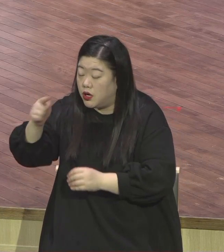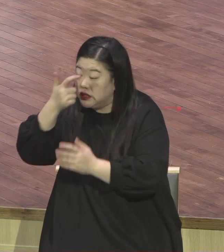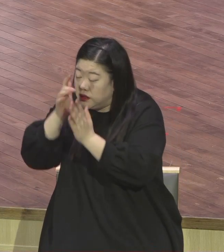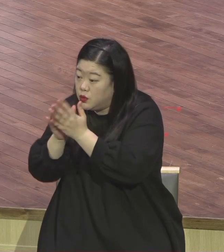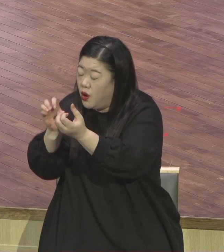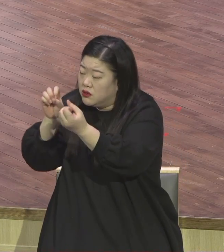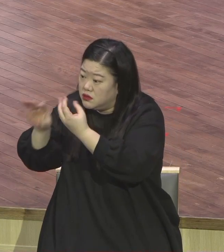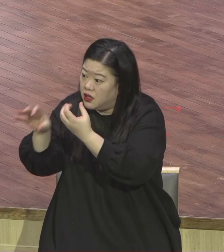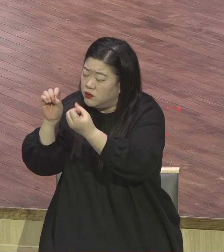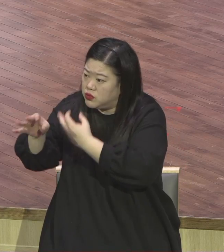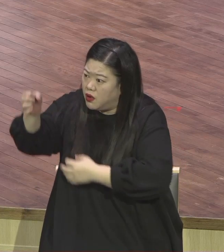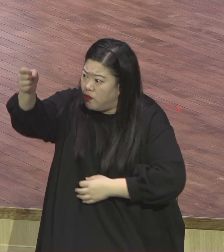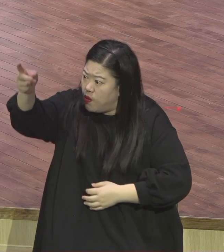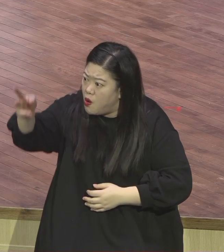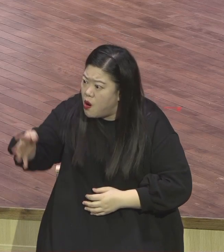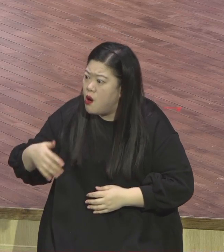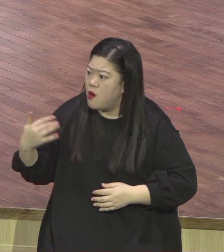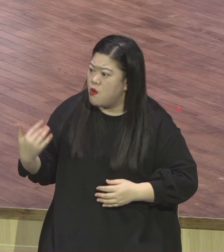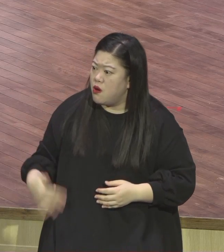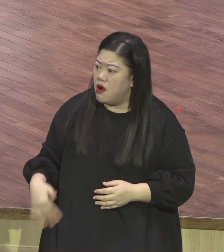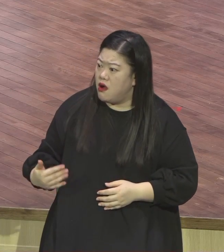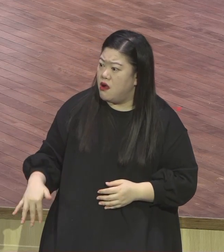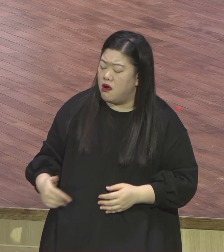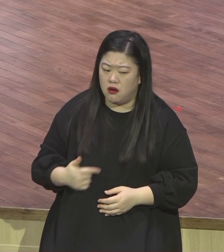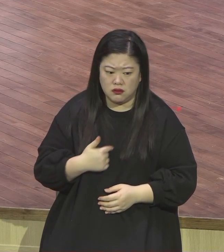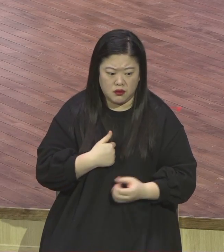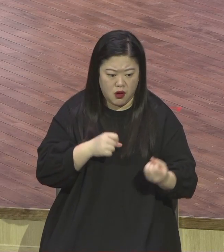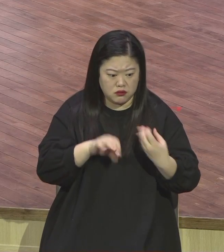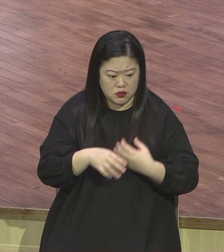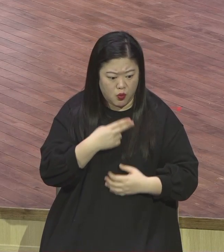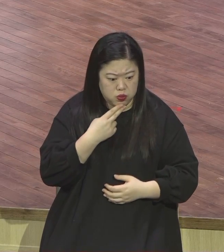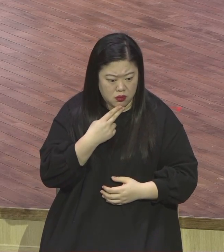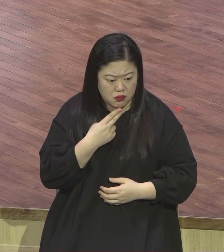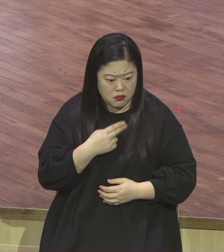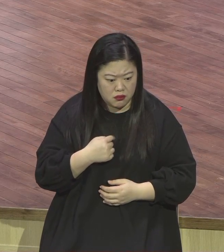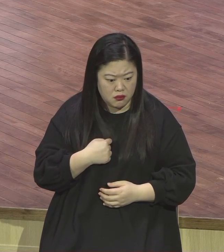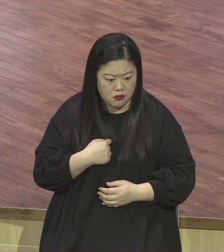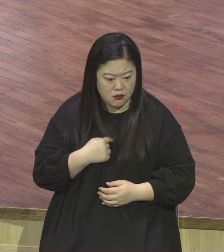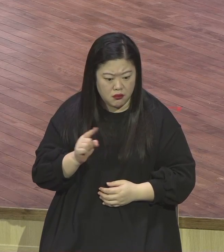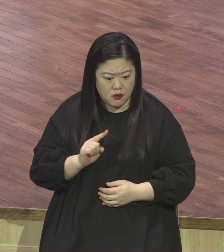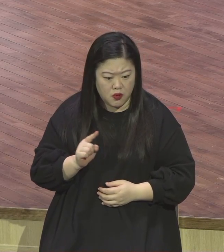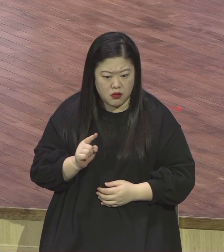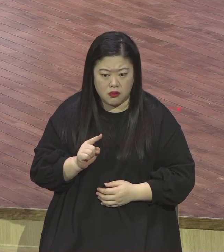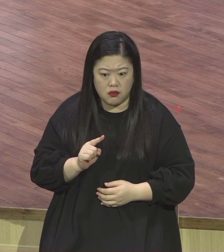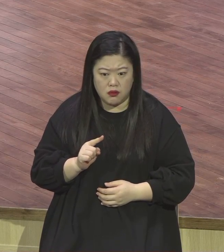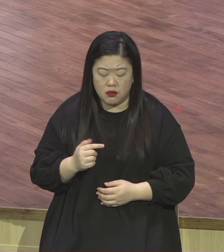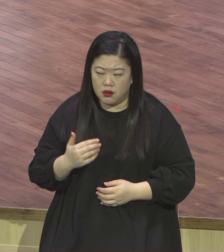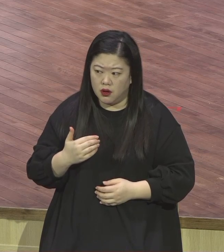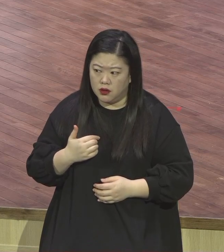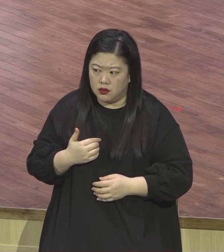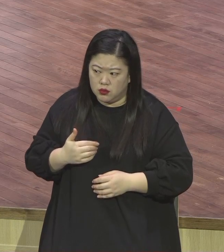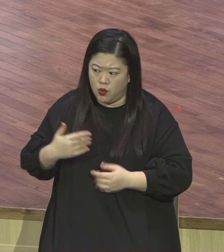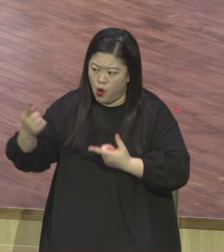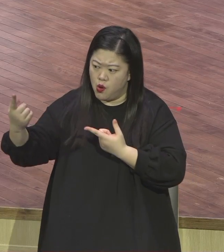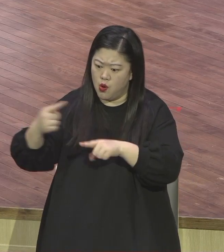사람은 기도하면 응답받고 어떤 사람은 하나도 못 받아 하나님의 살아계는 체험도 못하니까 맨날 잔머리 굴리